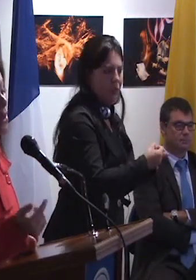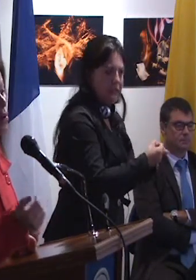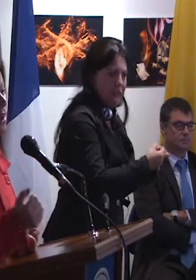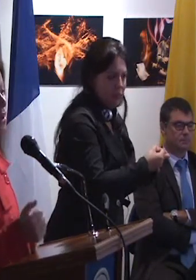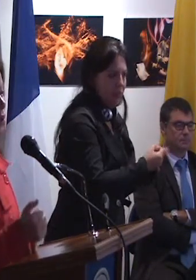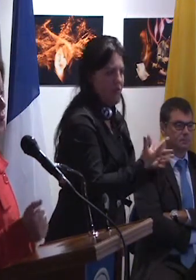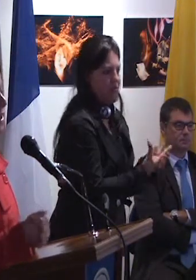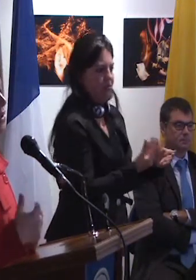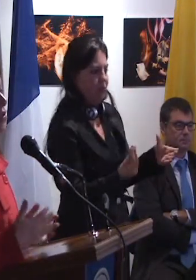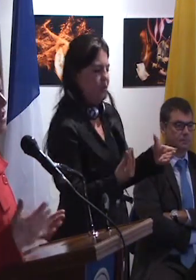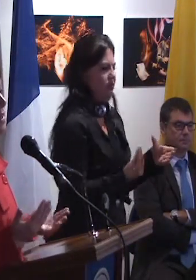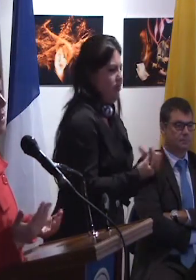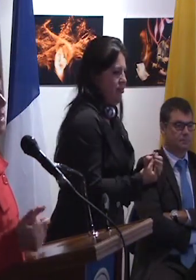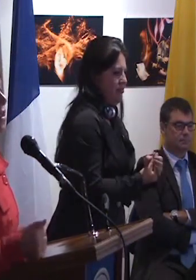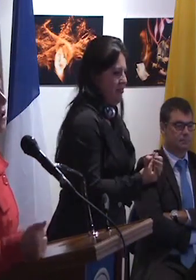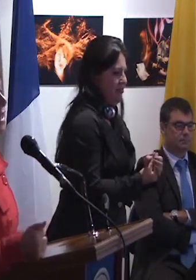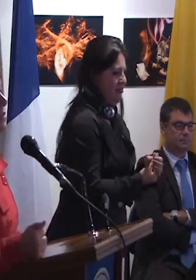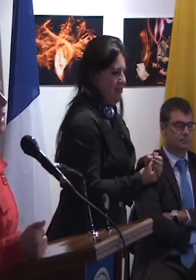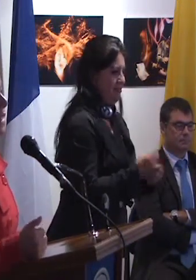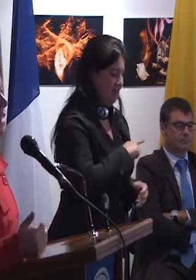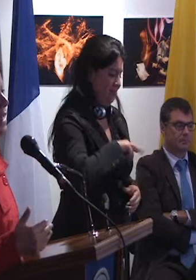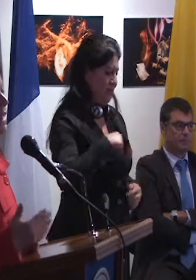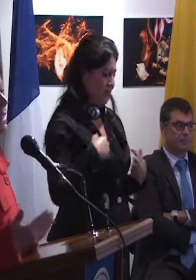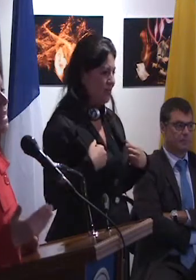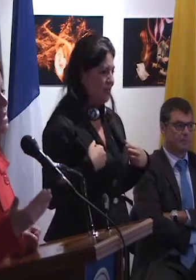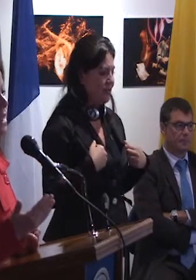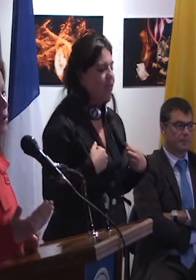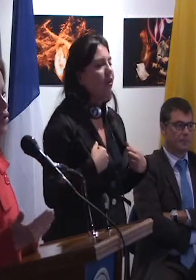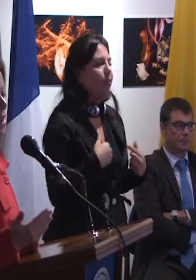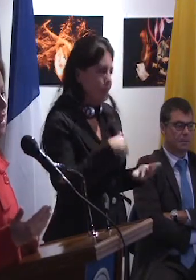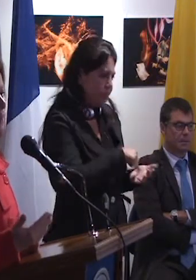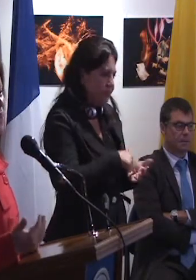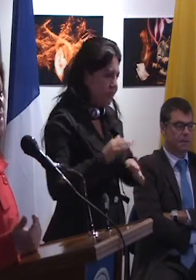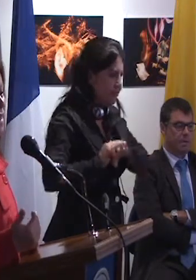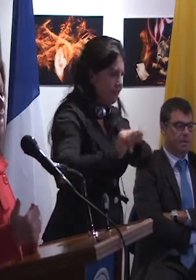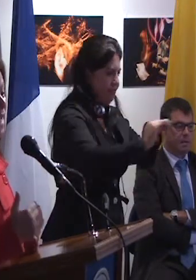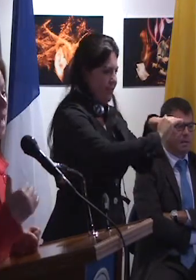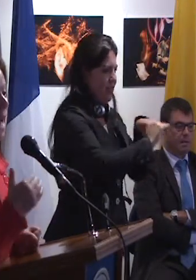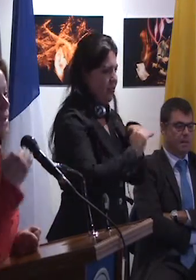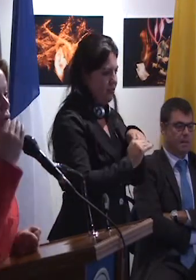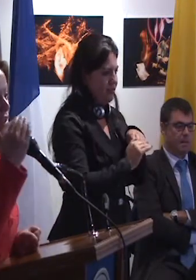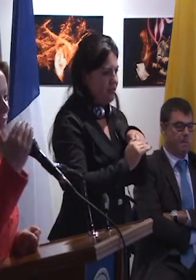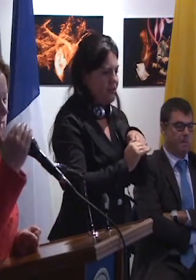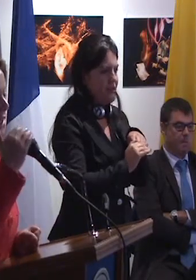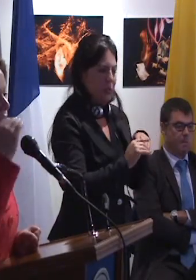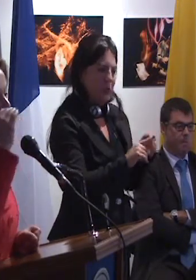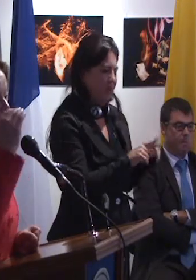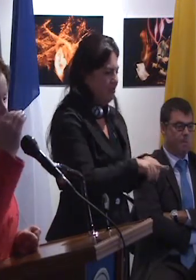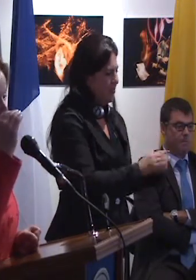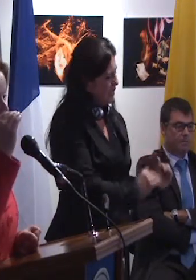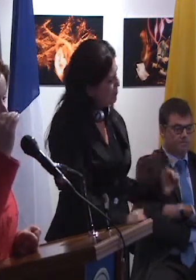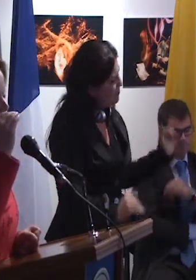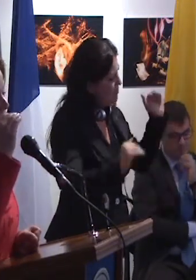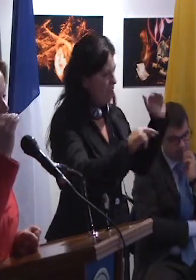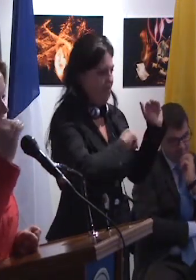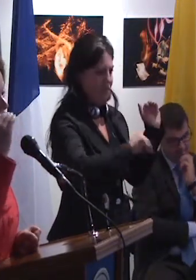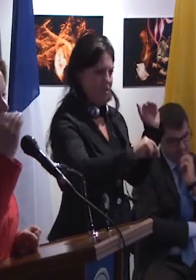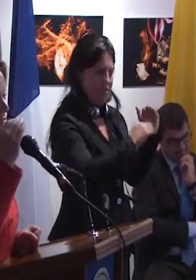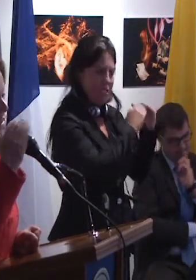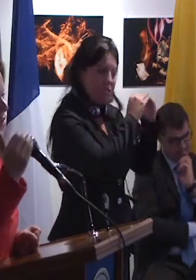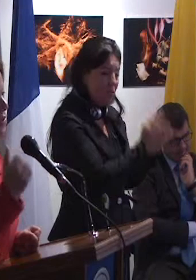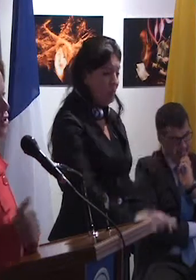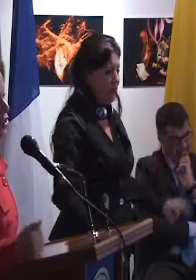excluir o a incluir. Entonces, la invitación es para que les demos el alto nivel, el techo tan